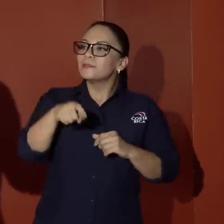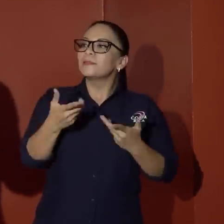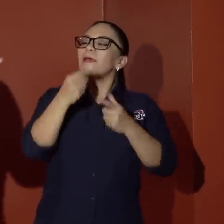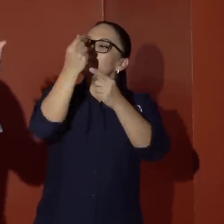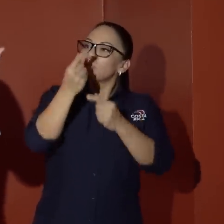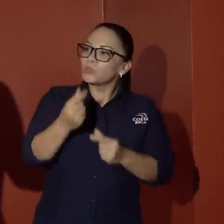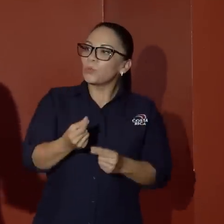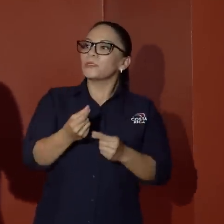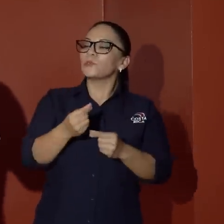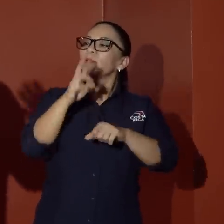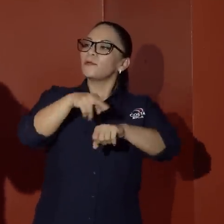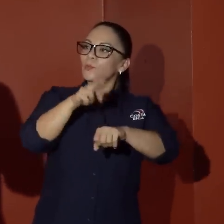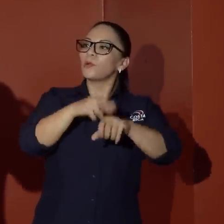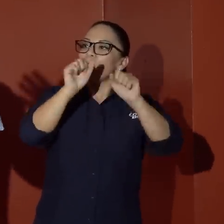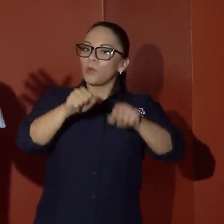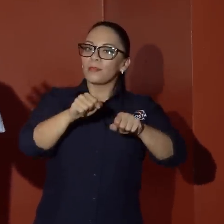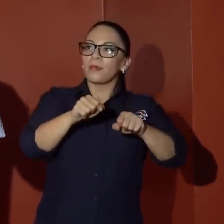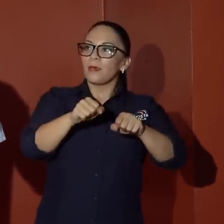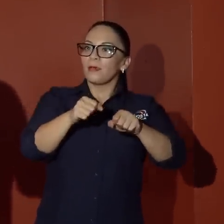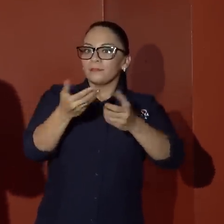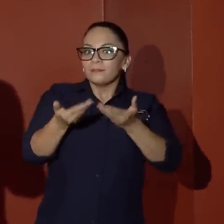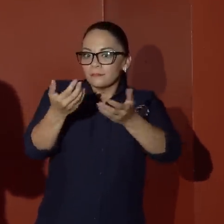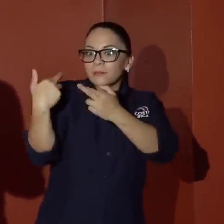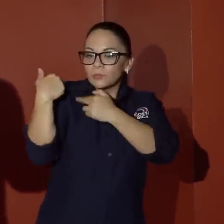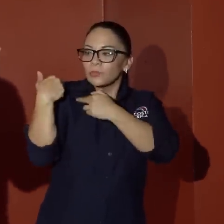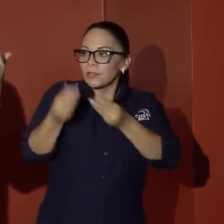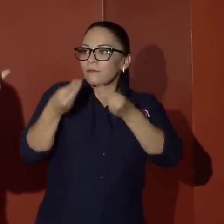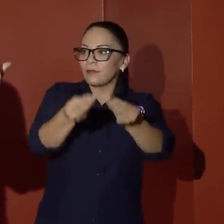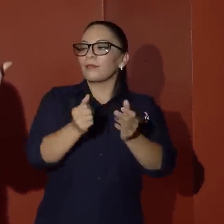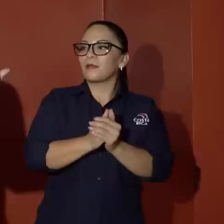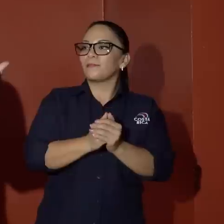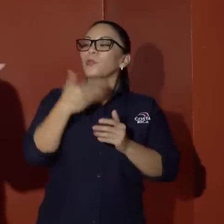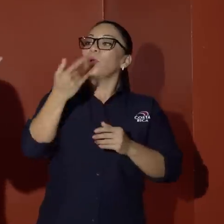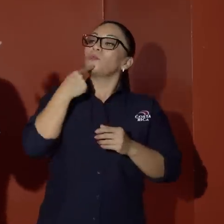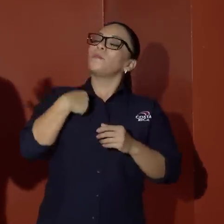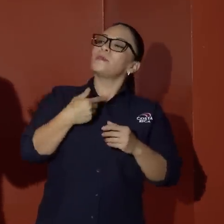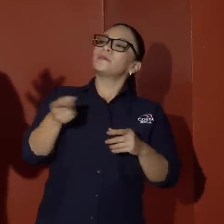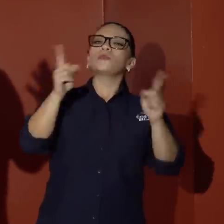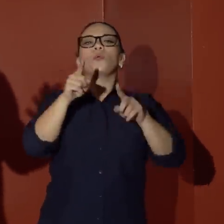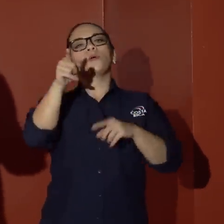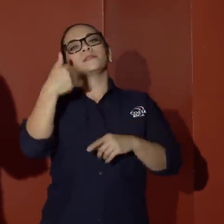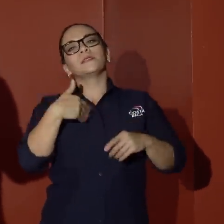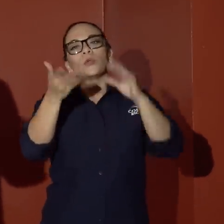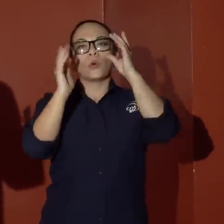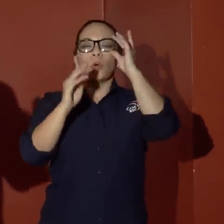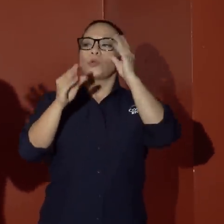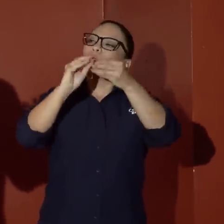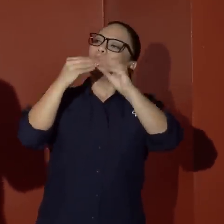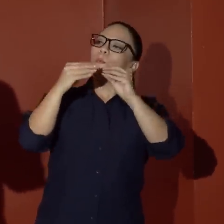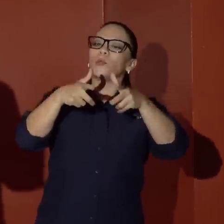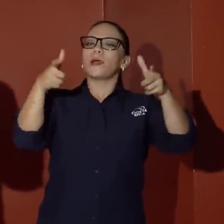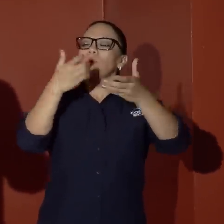presupuesto de la República pueda asumir esos gastos. A mí cuando me dicen, ah, es que este señor y los números